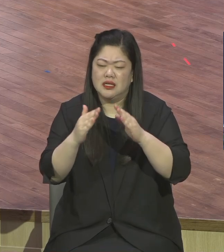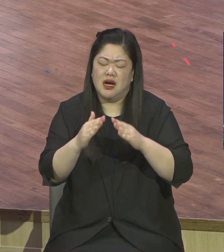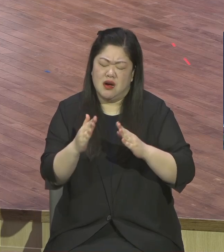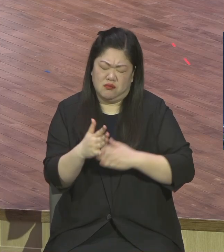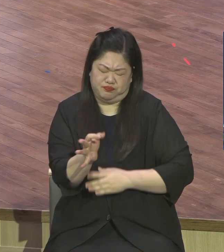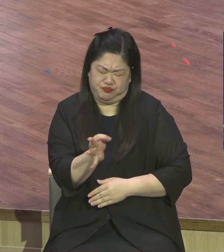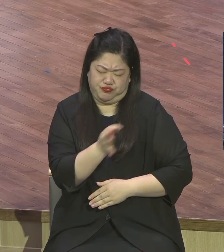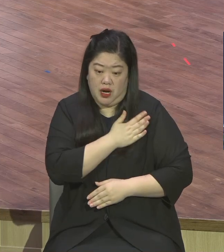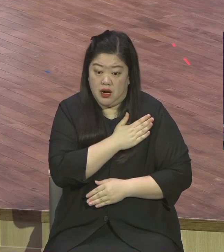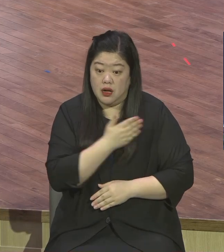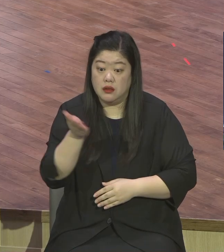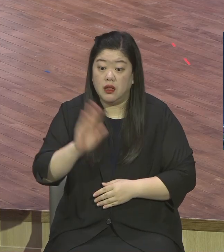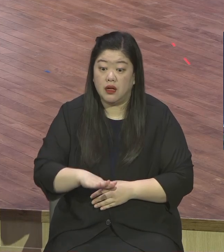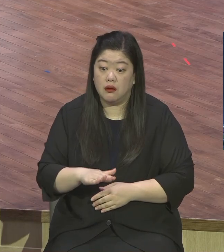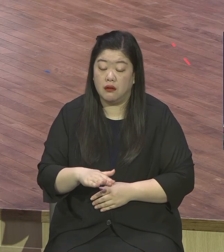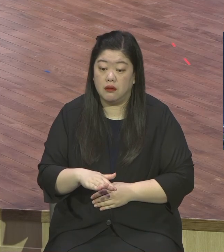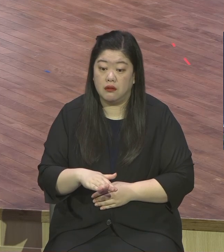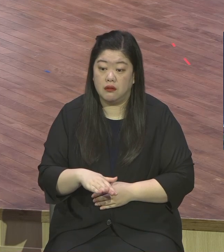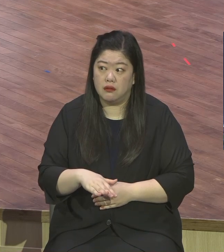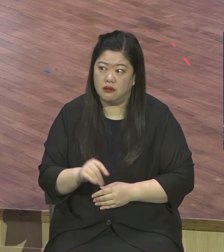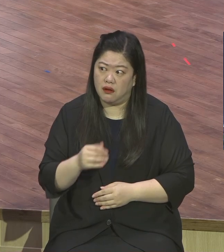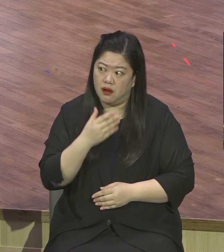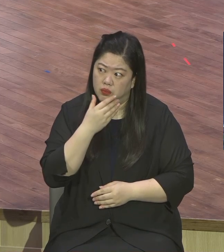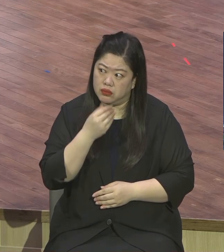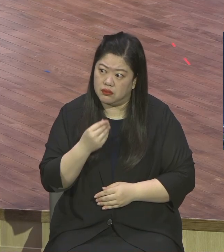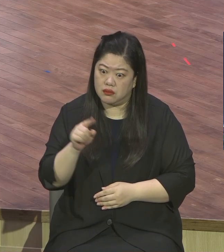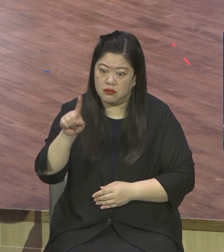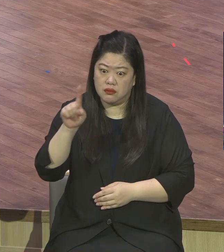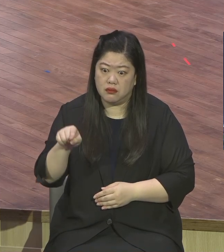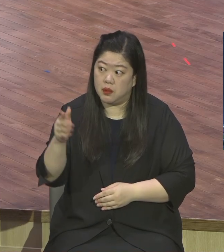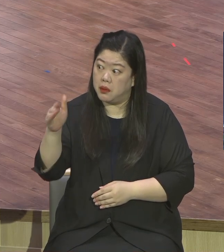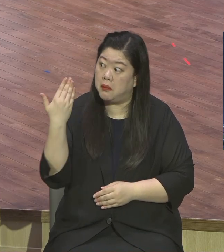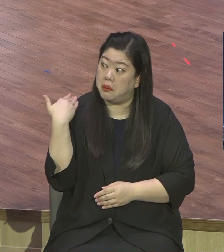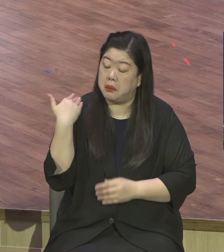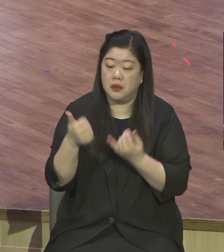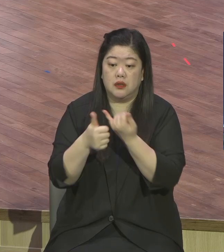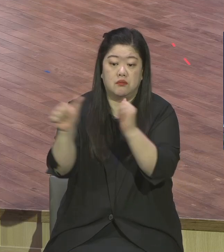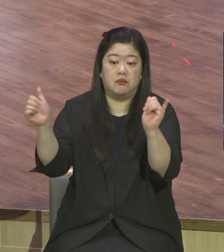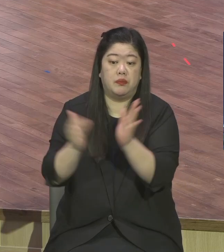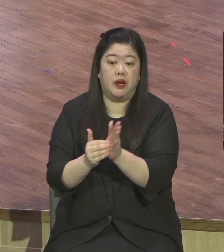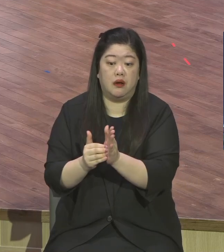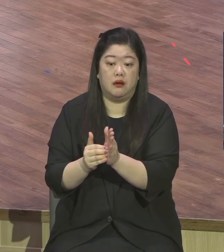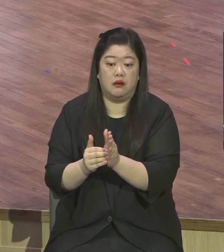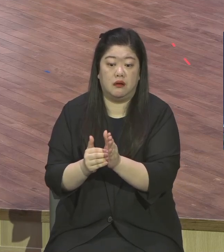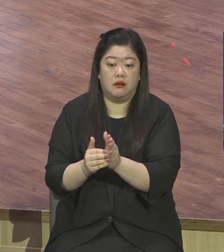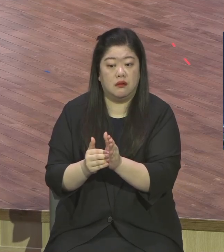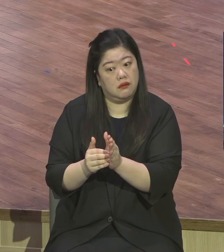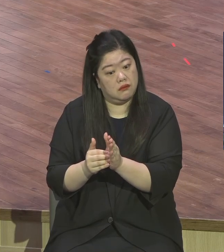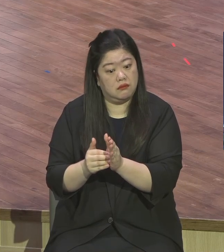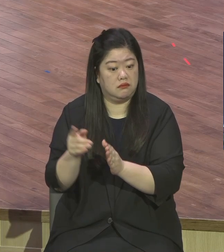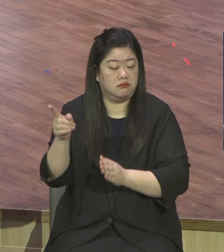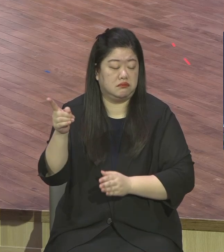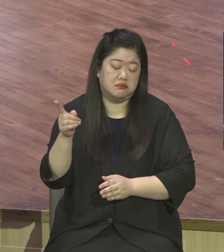행복이 있습니까 행복이 없습니다 오늘 우리도 인생의 우수수위를 분명히 해야 됩니다 특별히 오늘